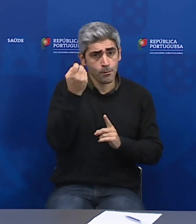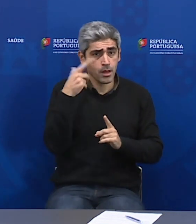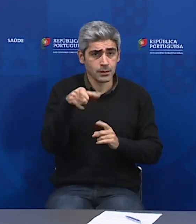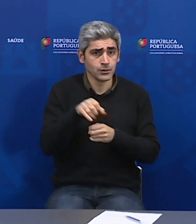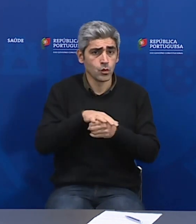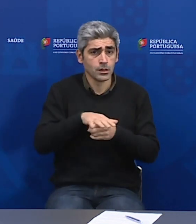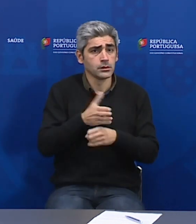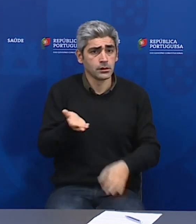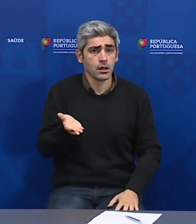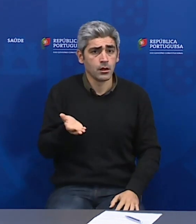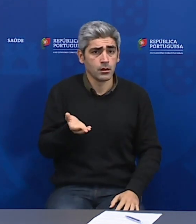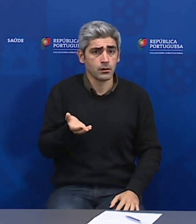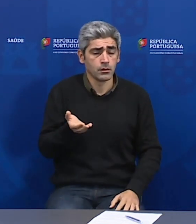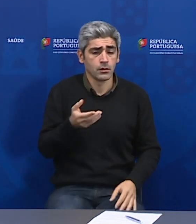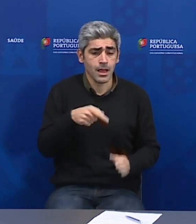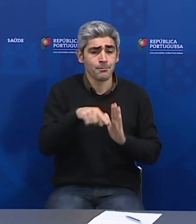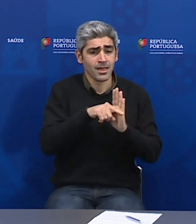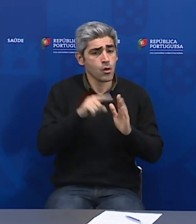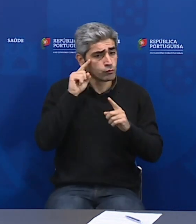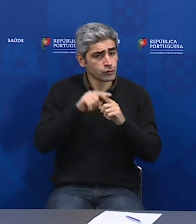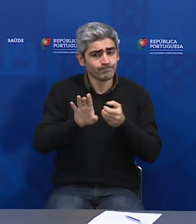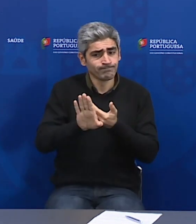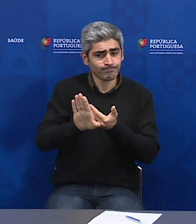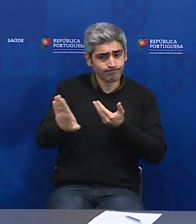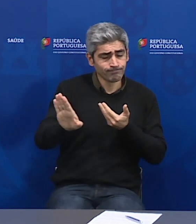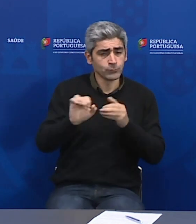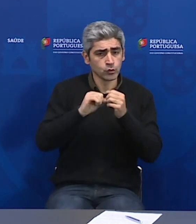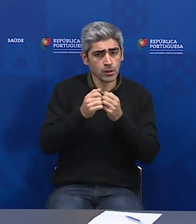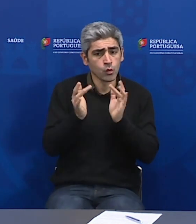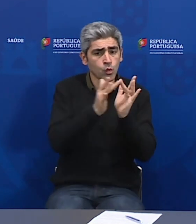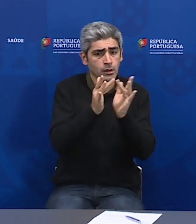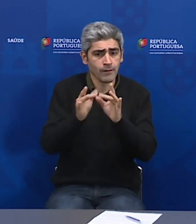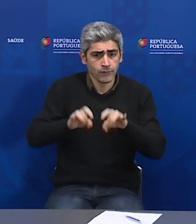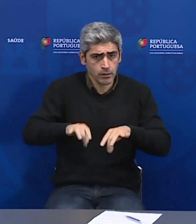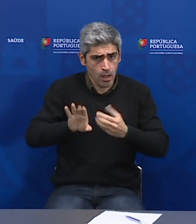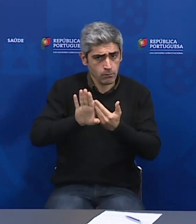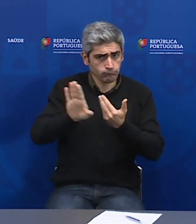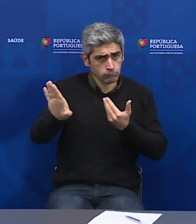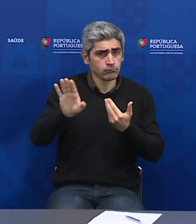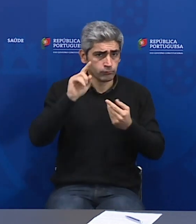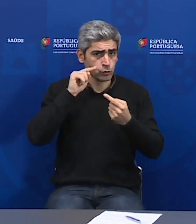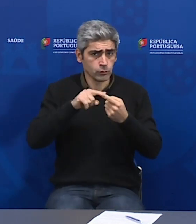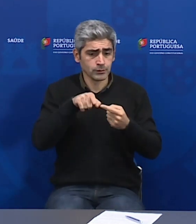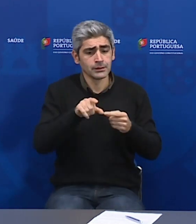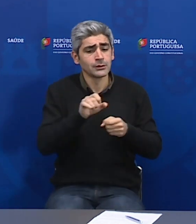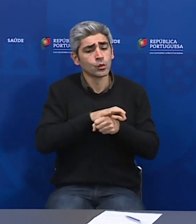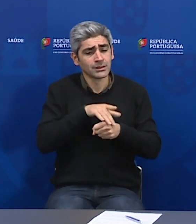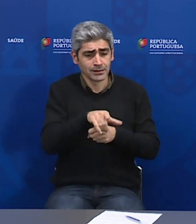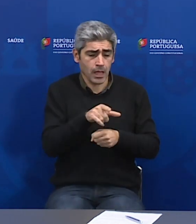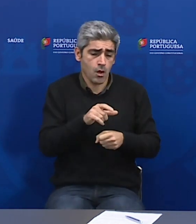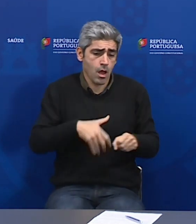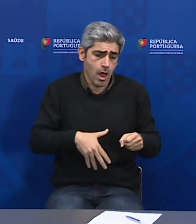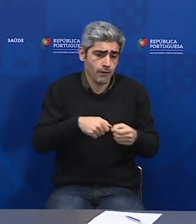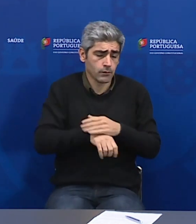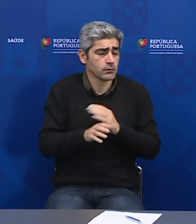esta medida de algum distanciamento social, ou distanciamento social, mesmo em situações deste tipo.